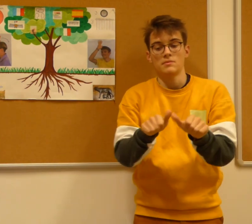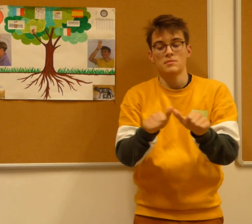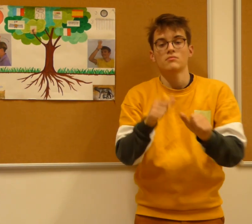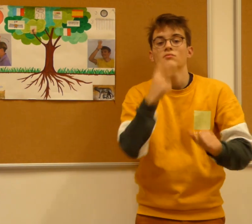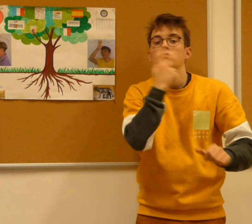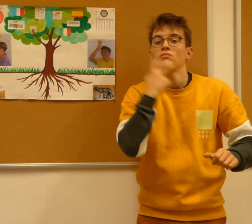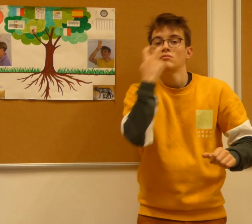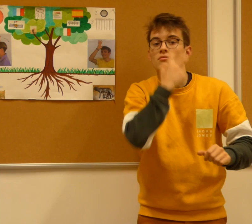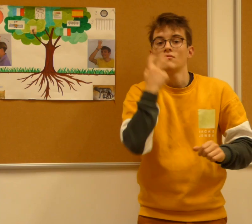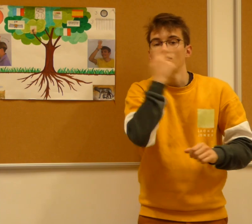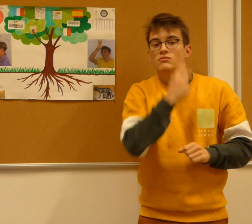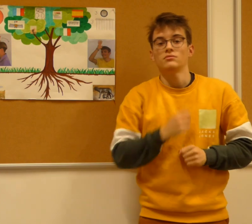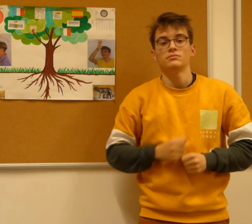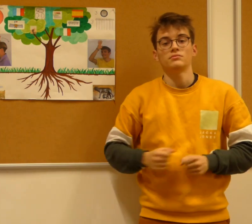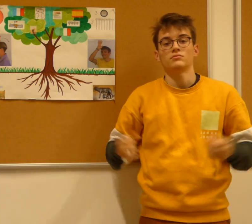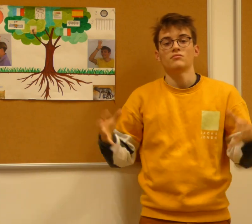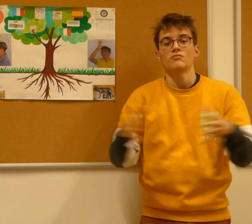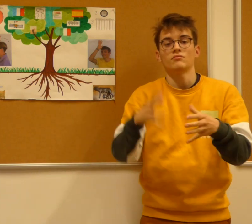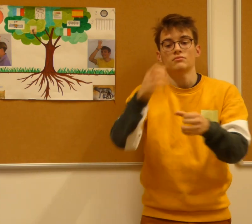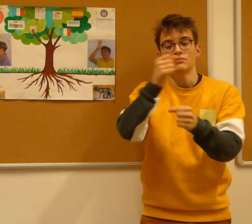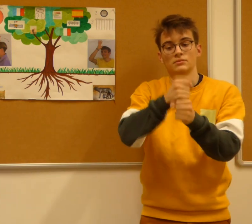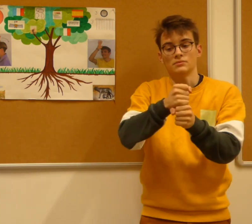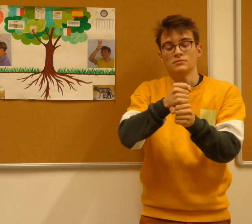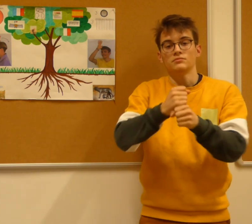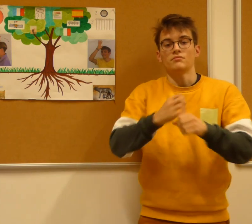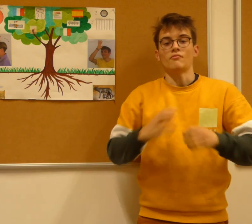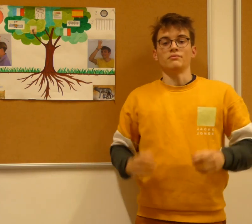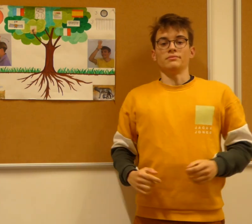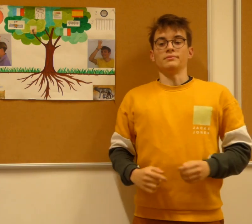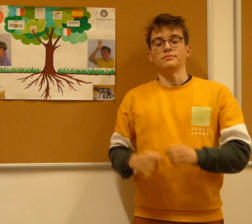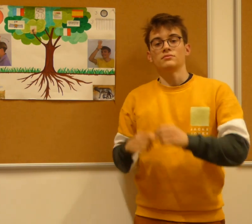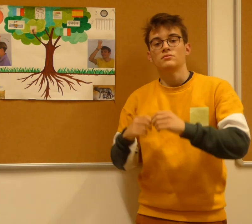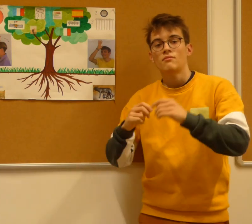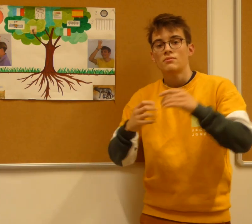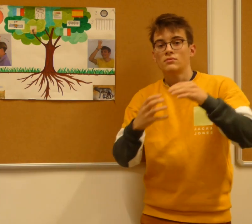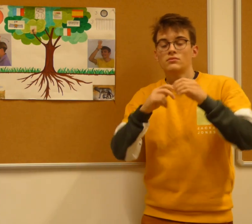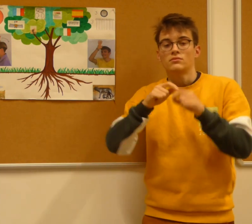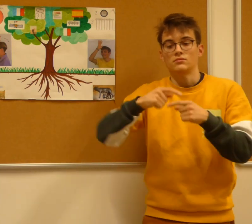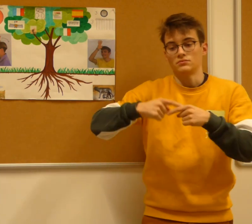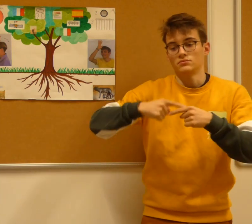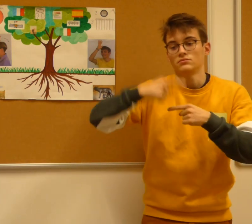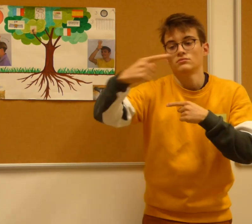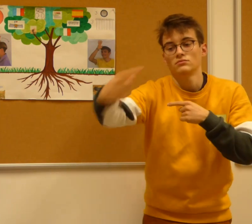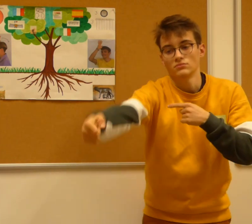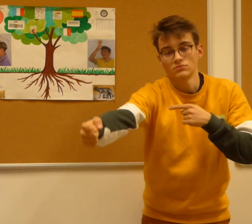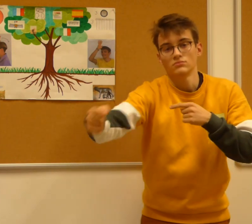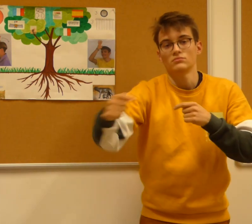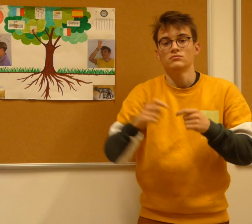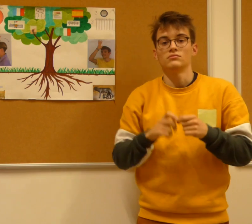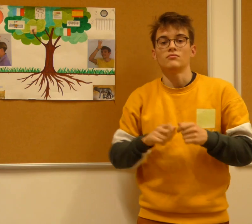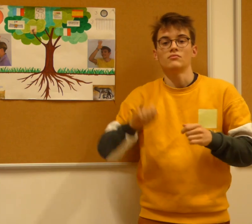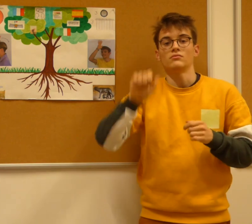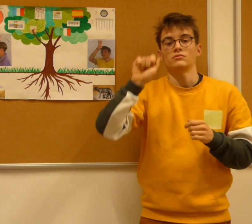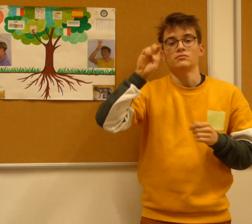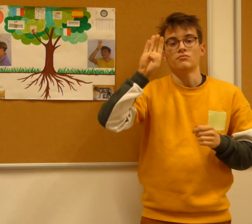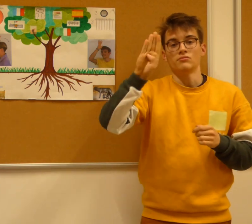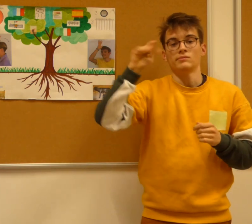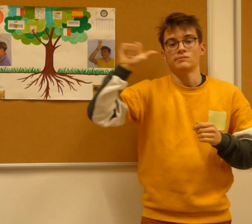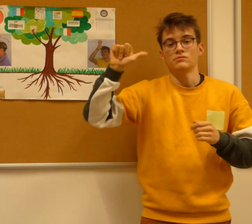se travaille à l'oral et avec des travaux de groupe. Cette option est un bonus et aide pour le